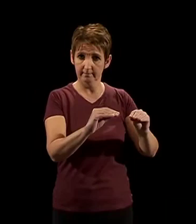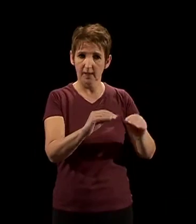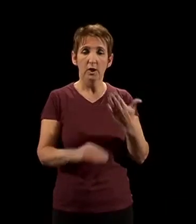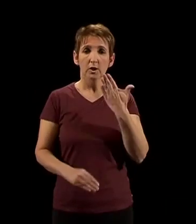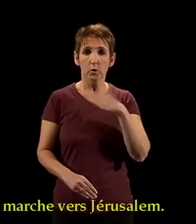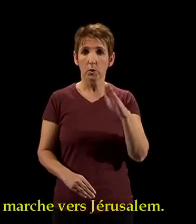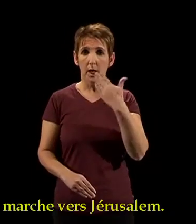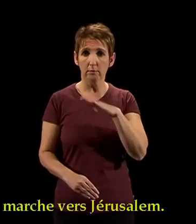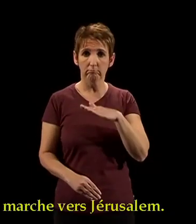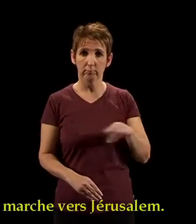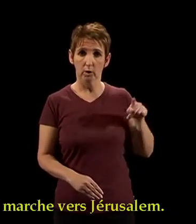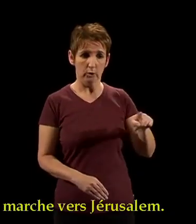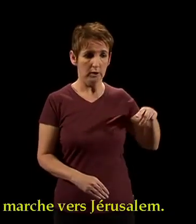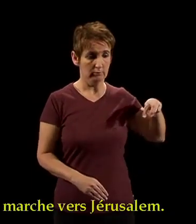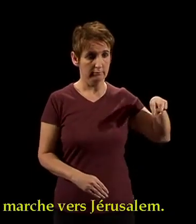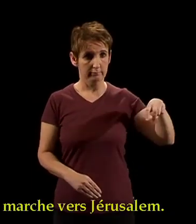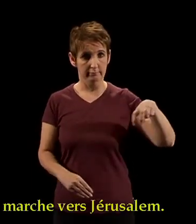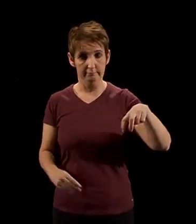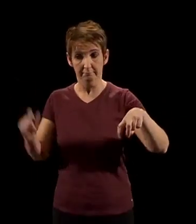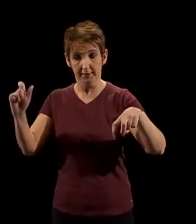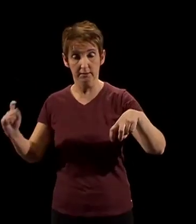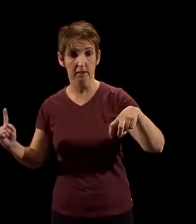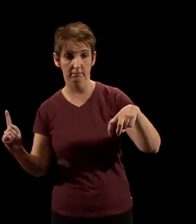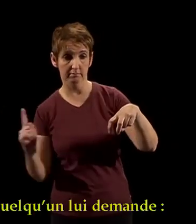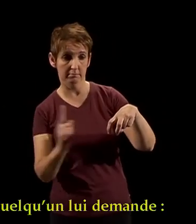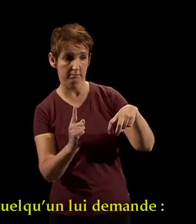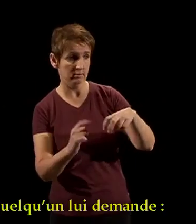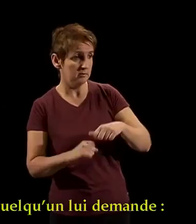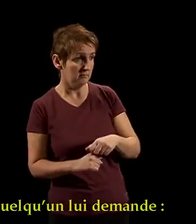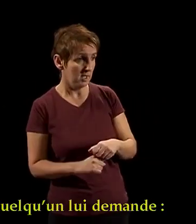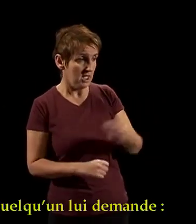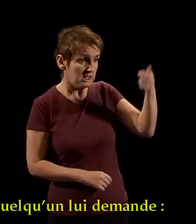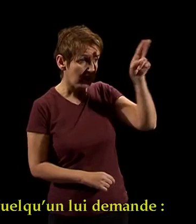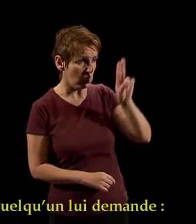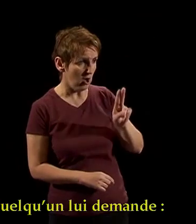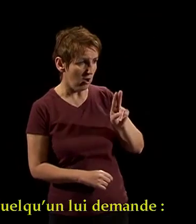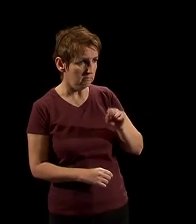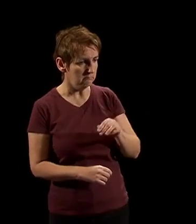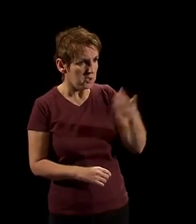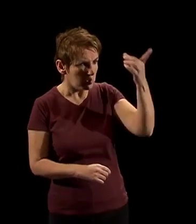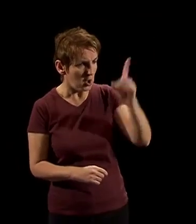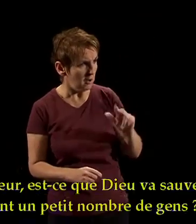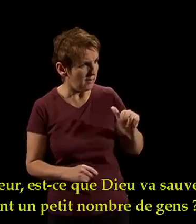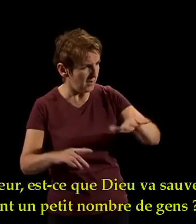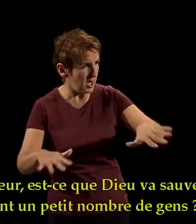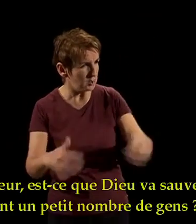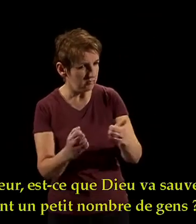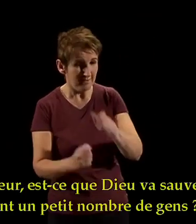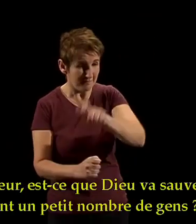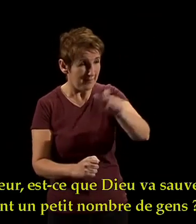Il marche vers Jérusalem. Quelqu'un lui demande « Seigneur, est-ce que Dieu va